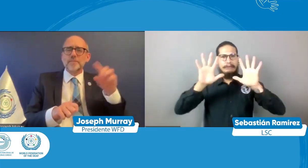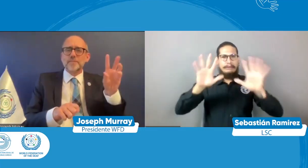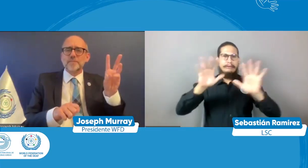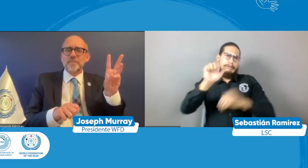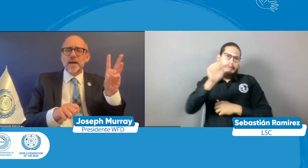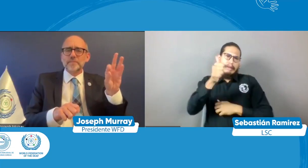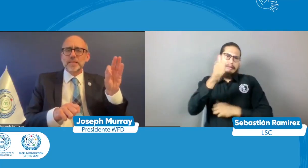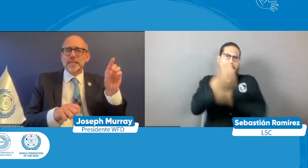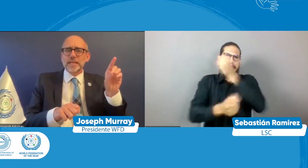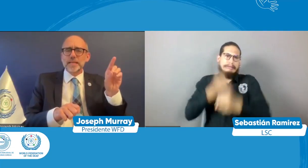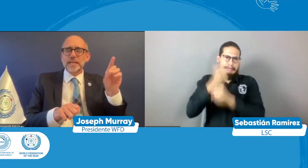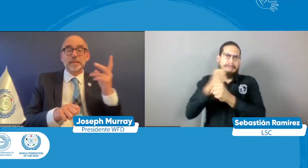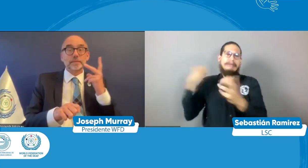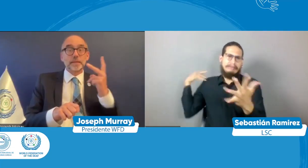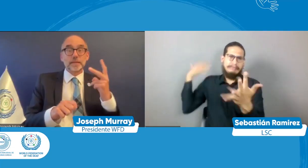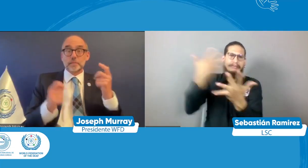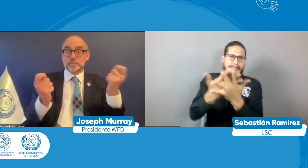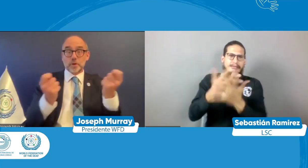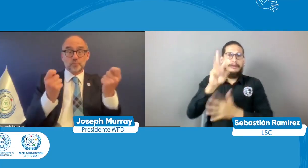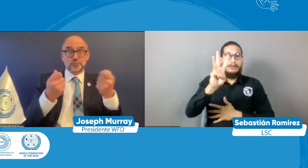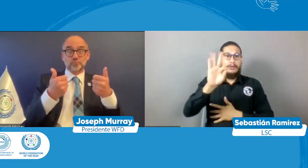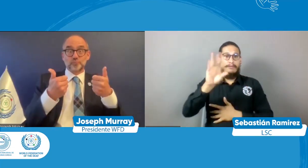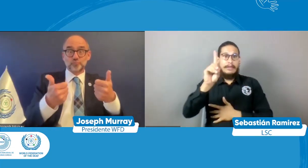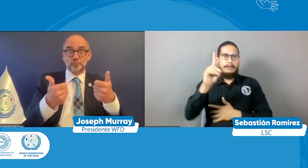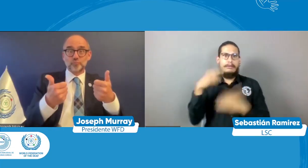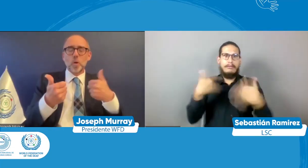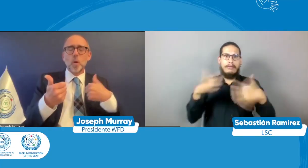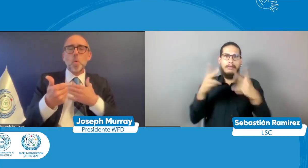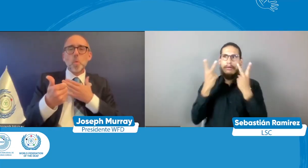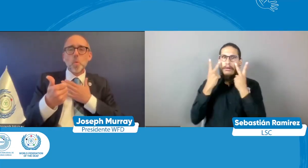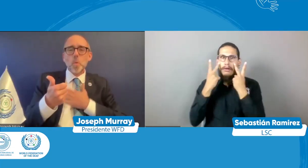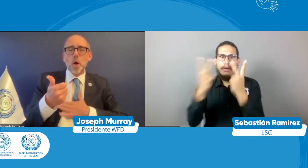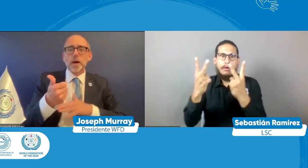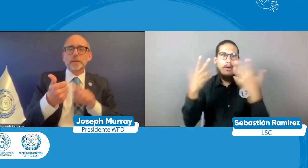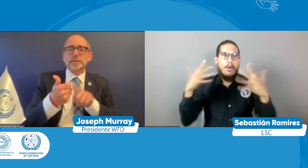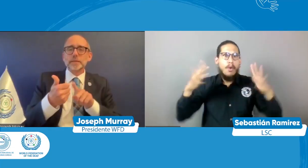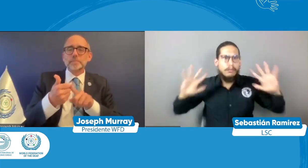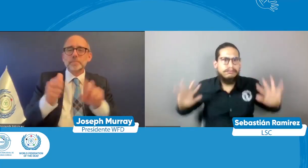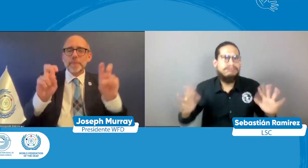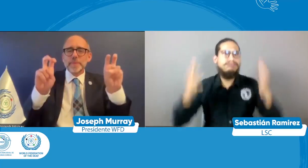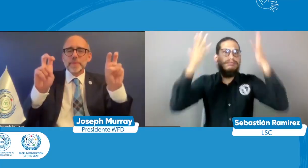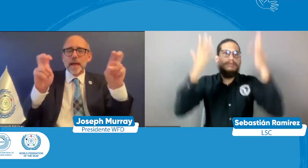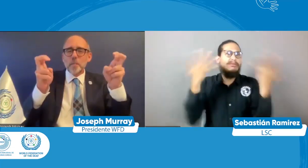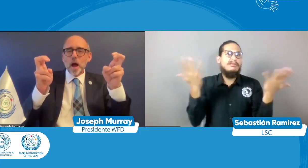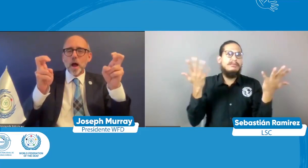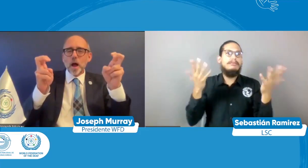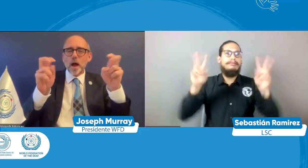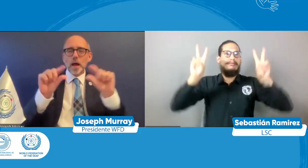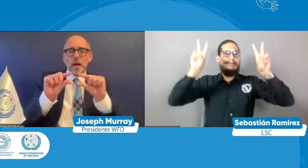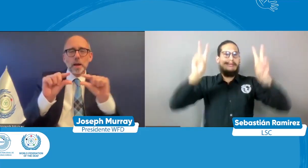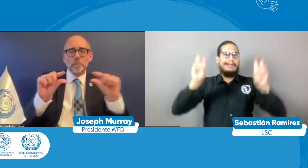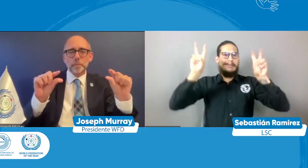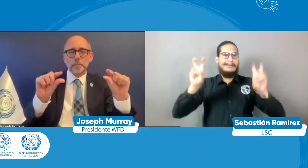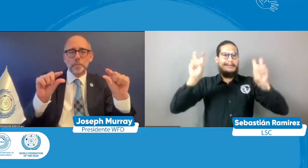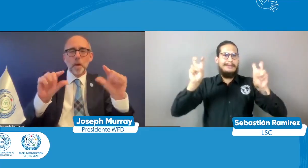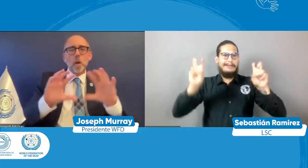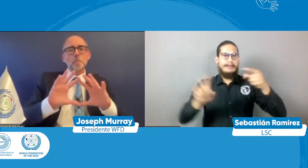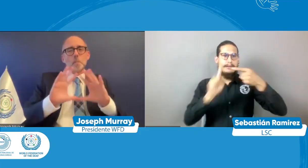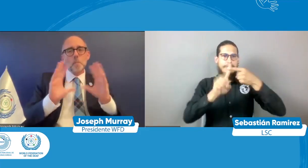hace aproximadamente unos 10 años la WFD vio que se estaba haciendo este tipo de celebraciones pero